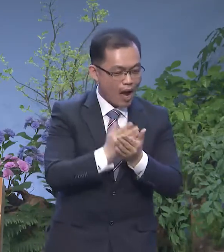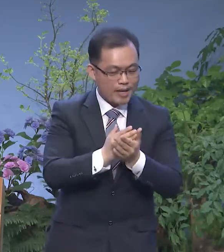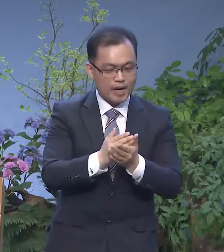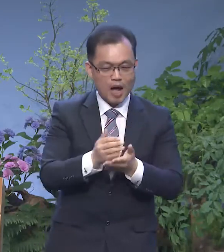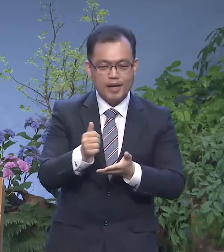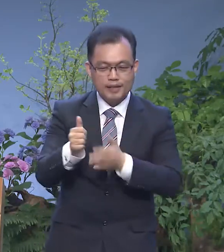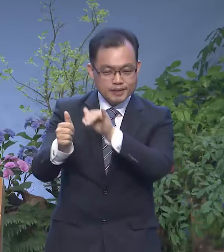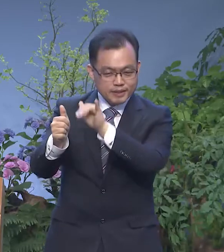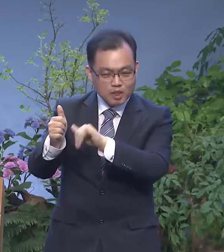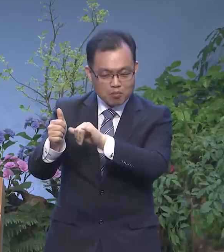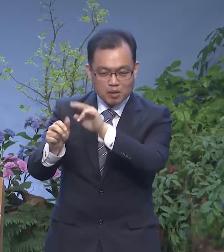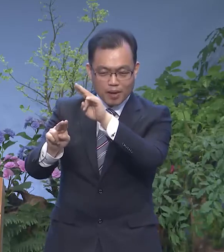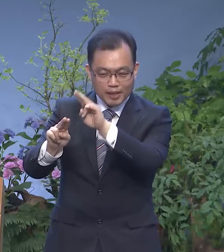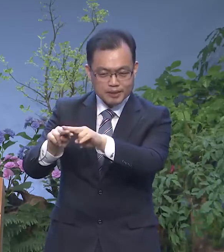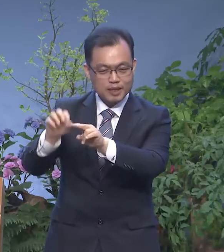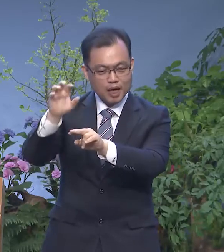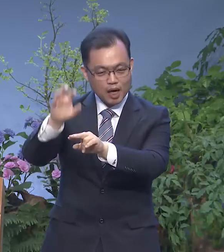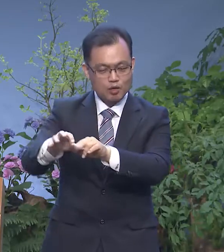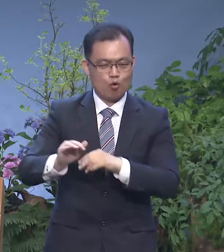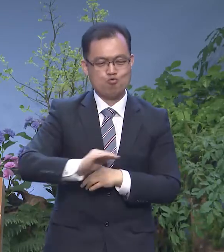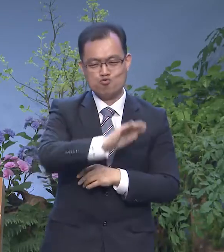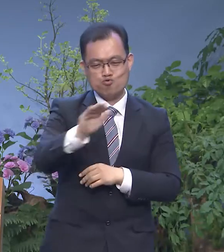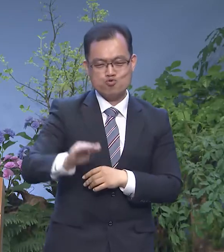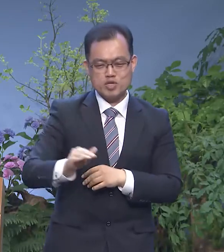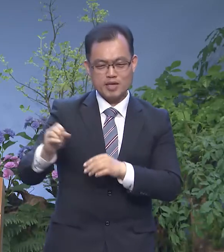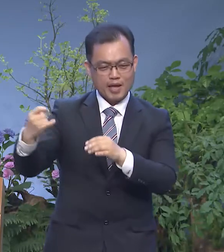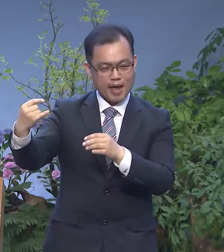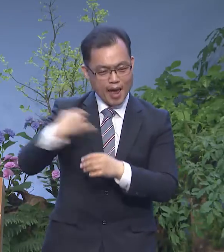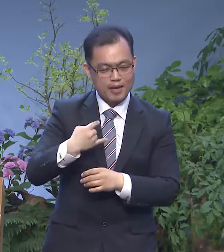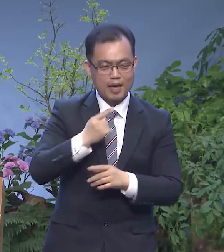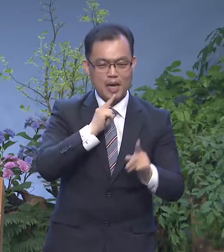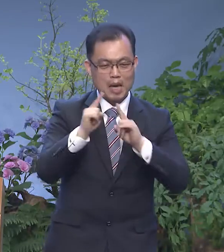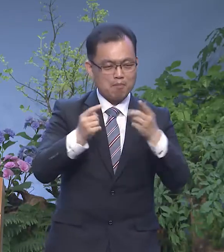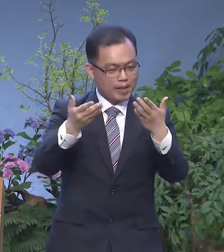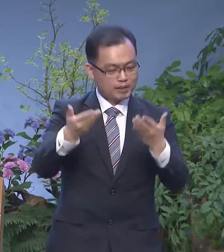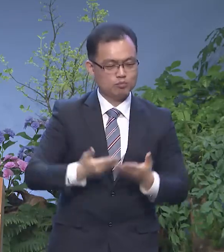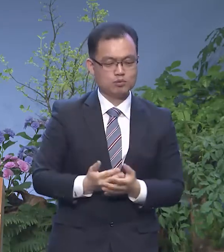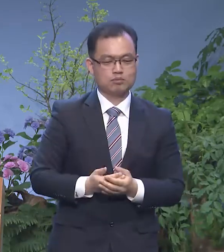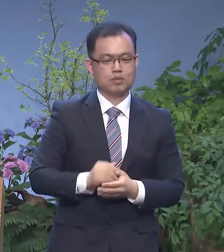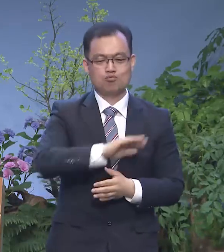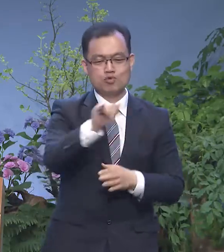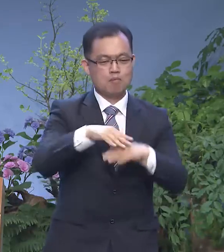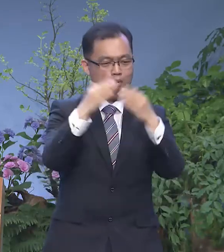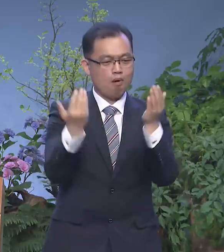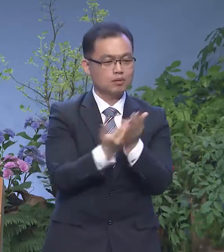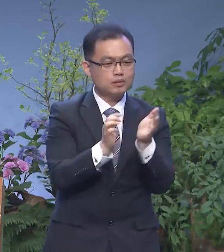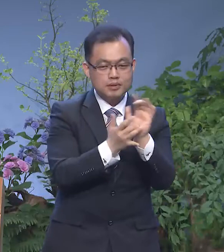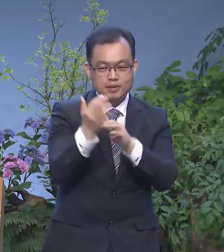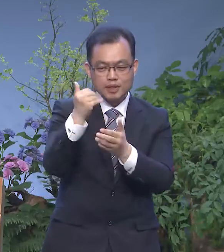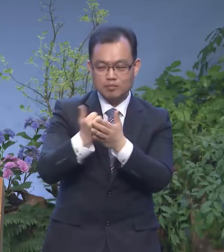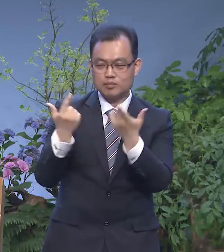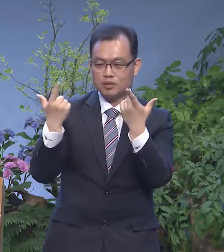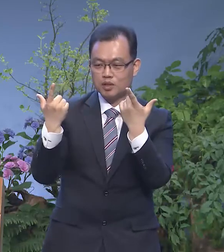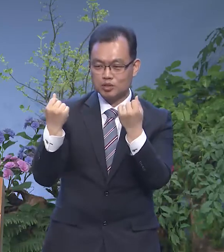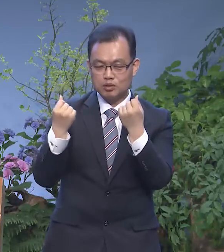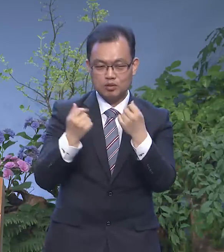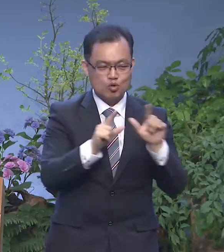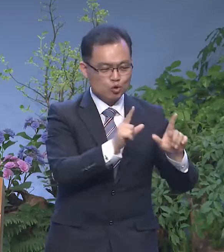우리 모두에게 도전을 주셨습니다 오늘 우리 모두가 다 예수님처럼 누림의 자리에서